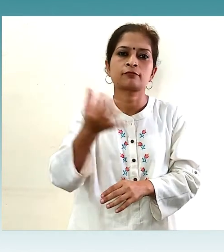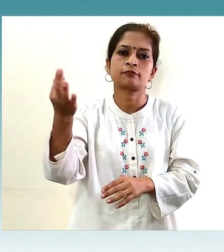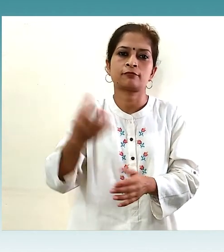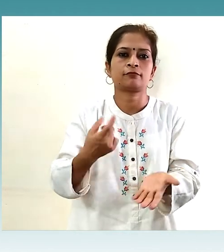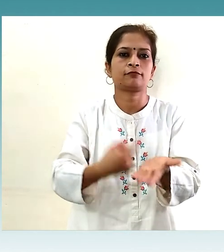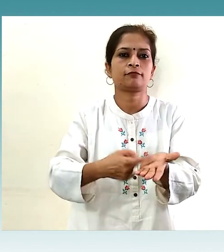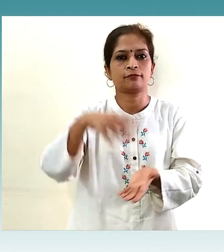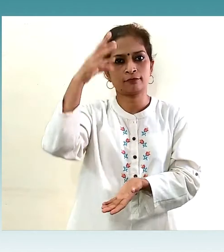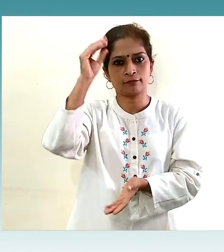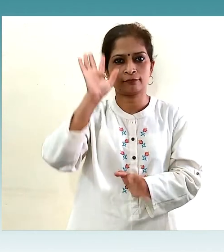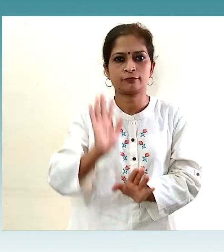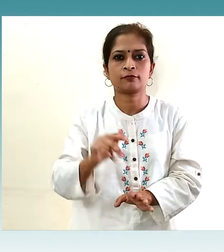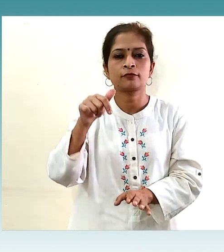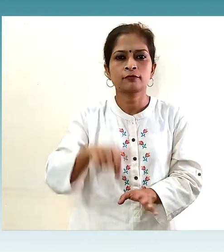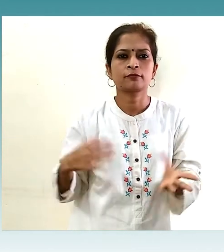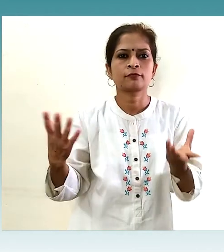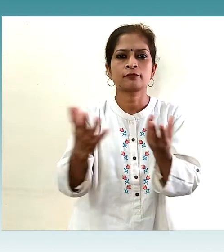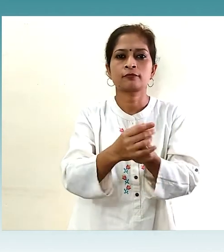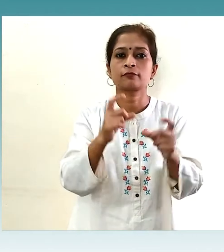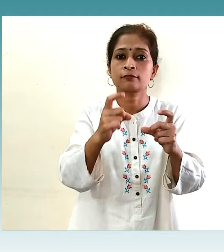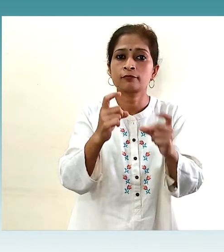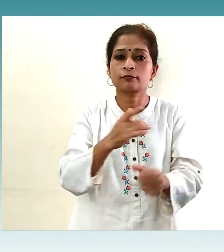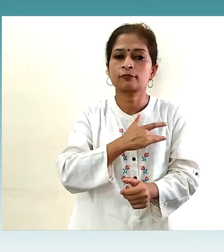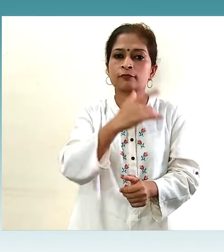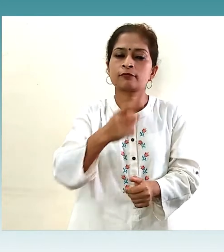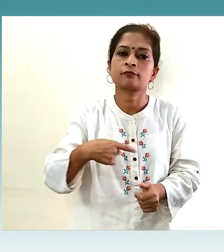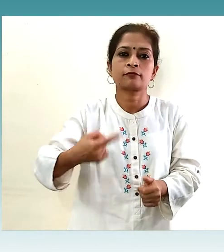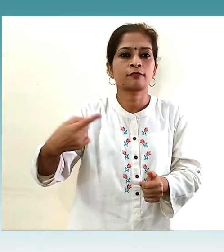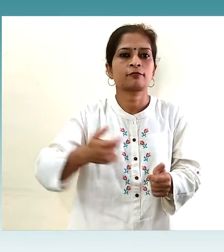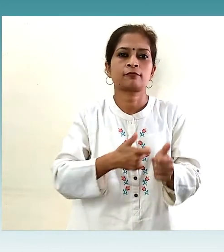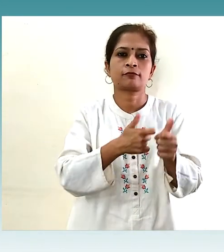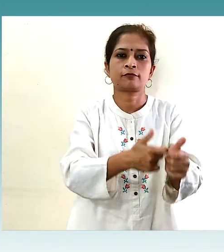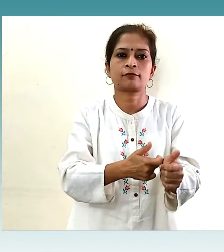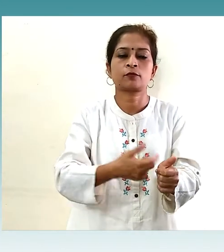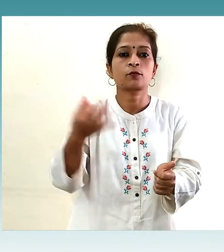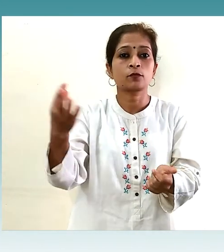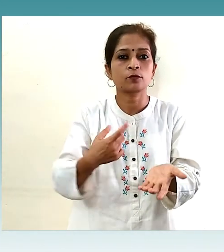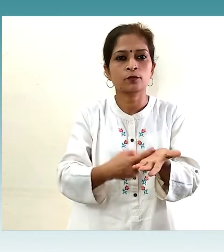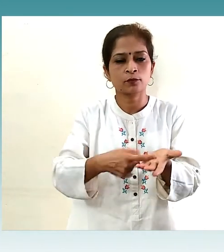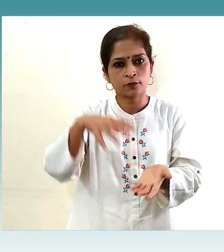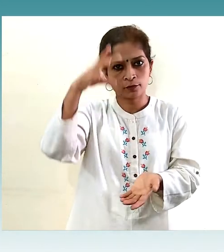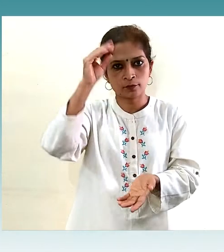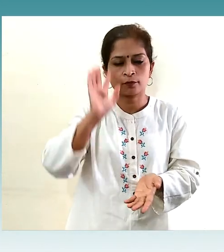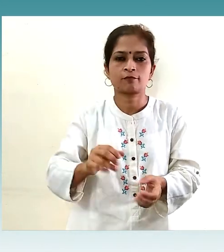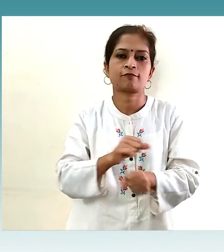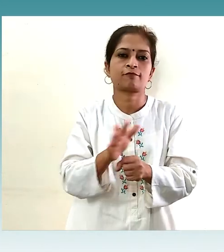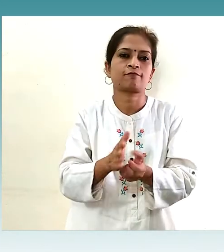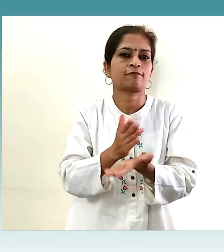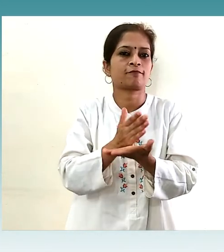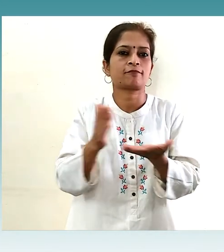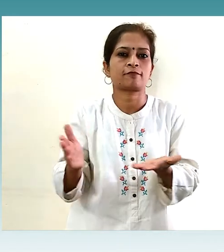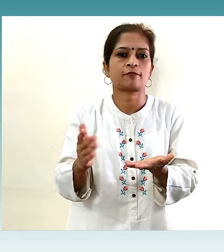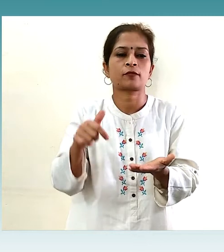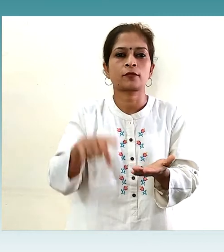नए नियम सीखने होंगे सामधानी की आदतों के साथ जीना सीखना होगा नए नियम अपनाएंगे, करोना को हर दिन हराएंगे